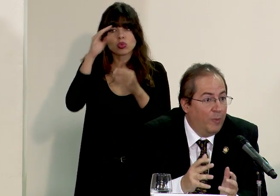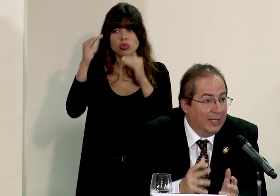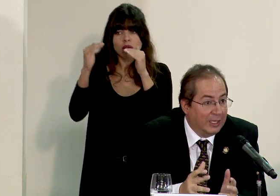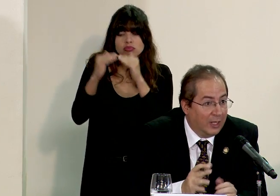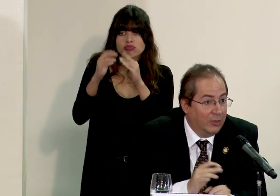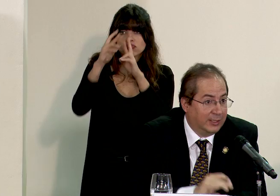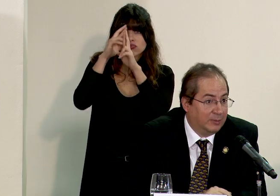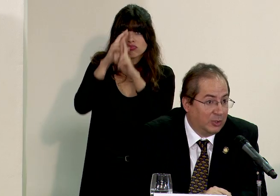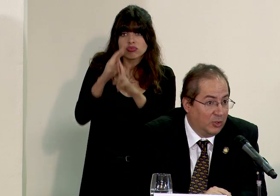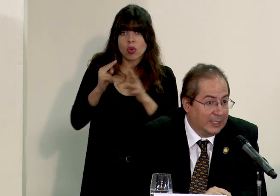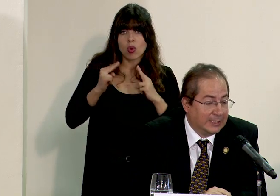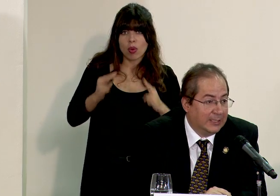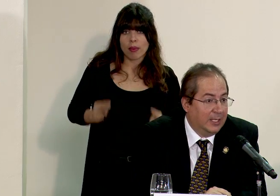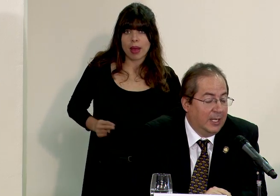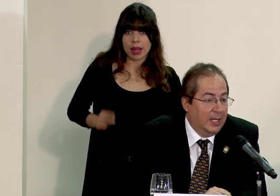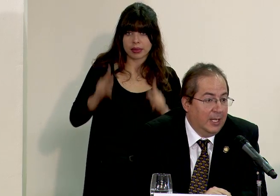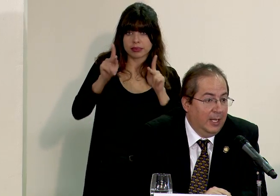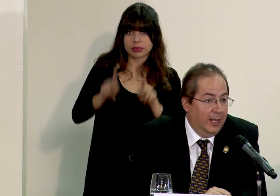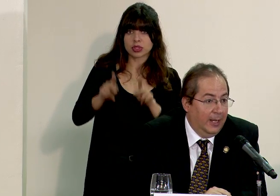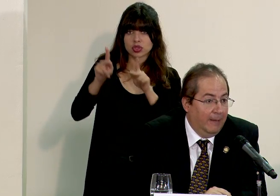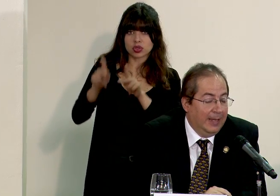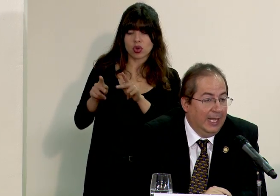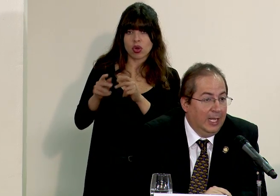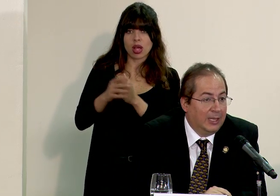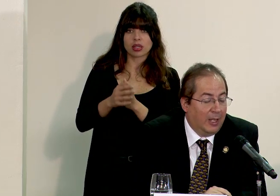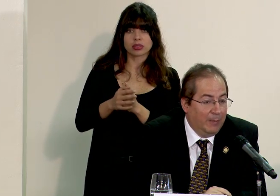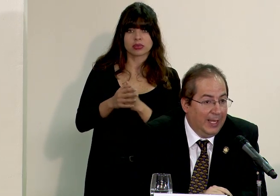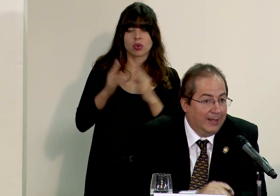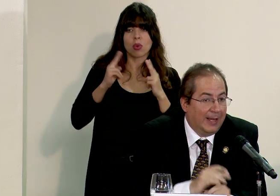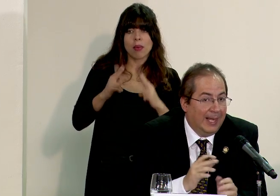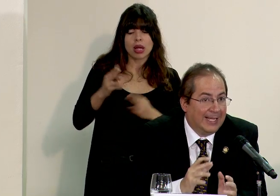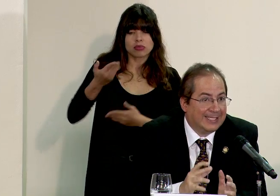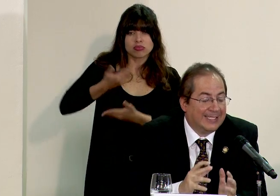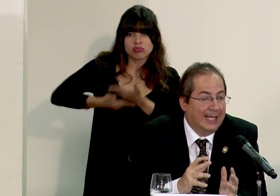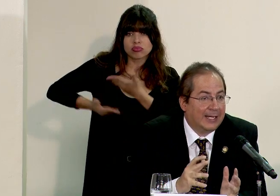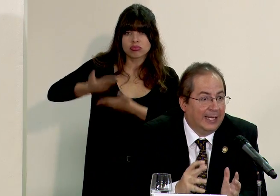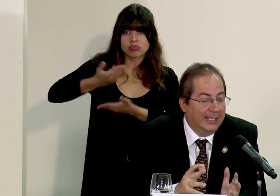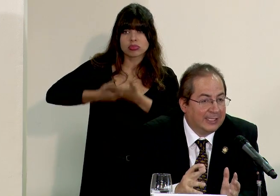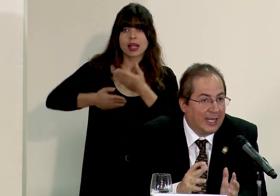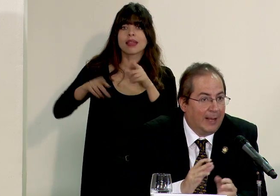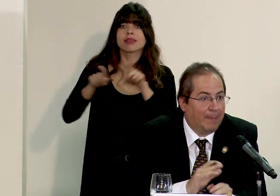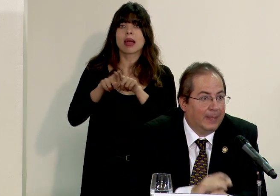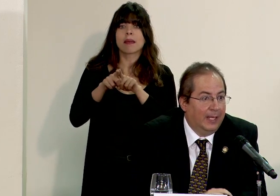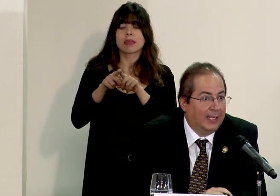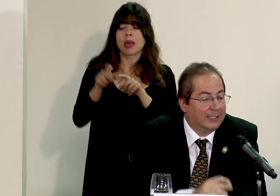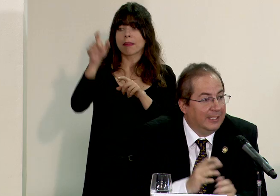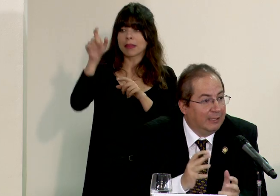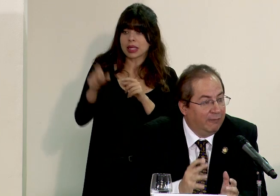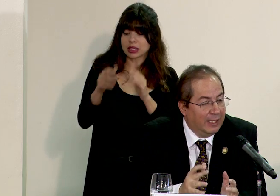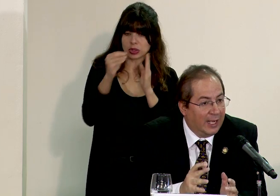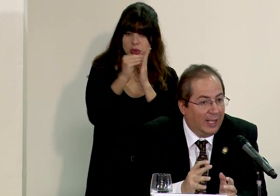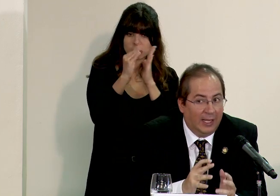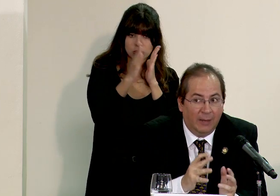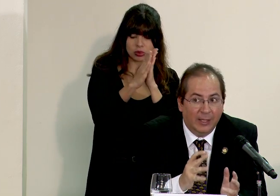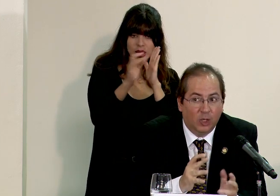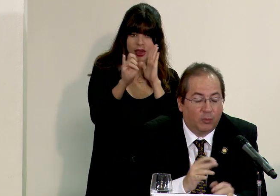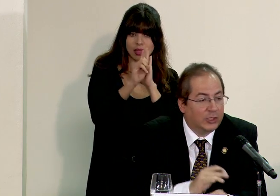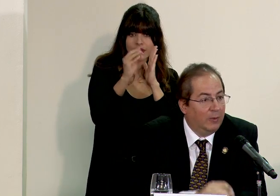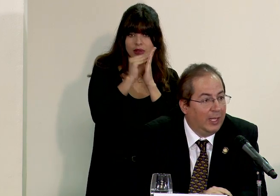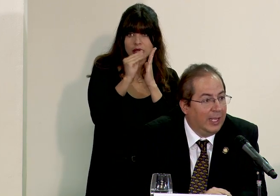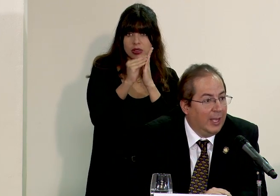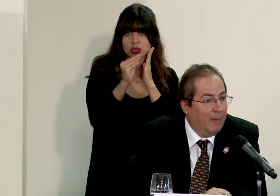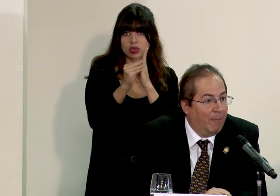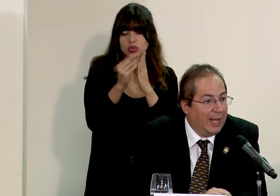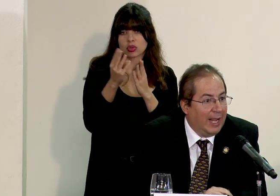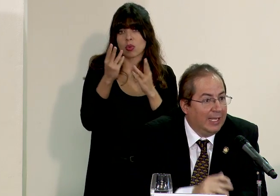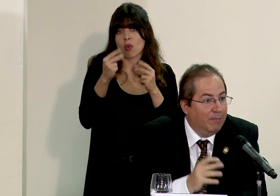trato humanitario a esas personas y también las registra y las identifica en la medida de lo